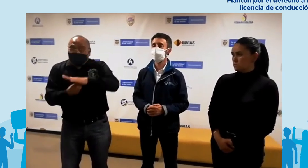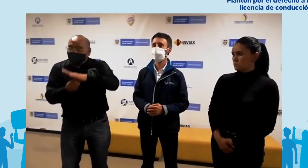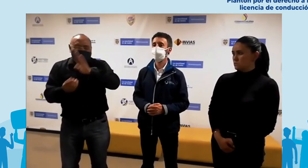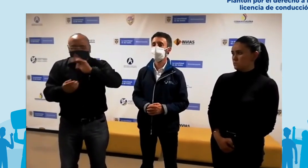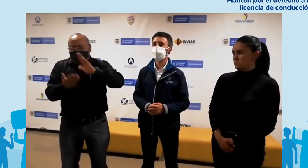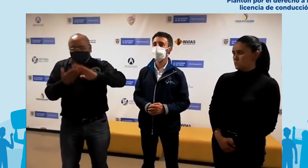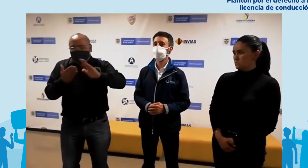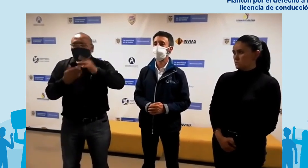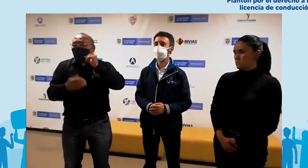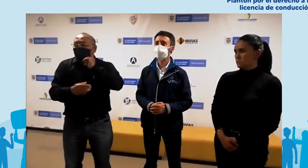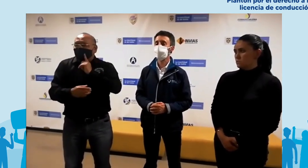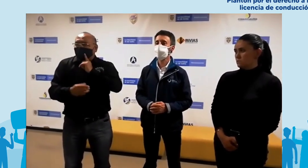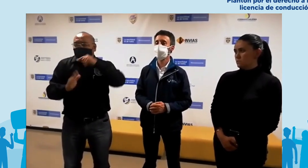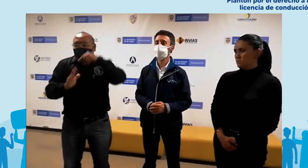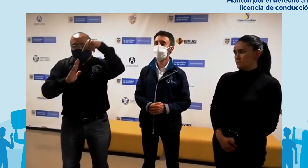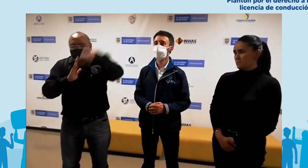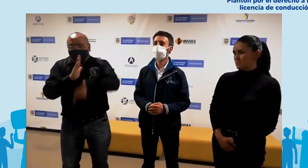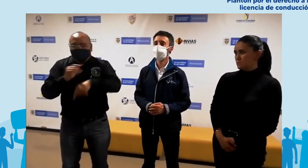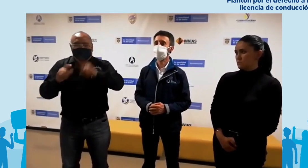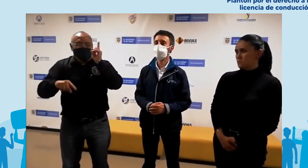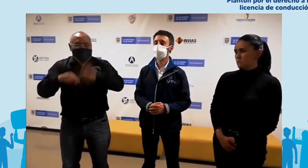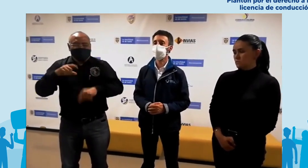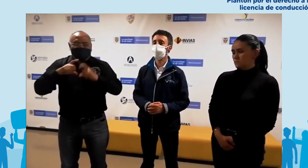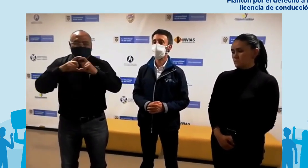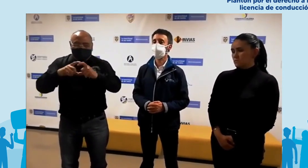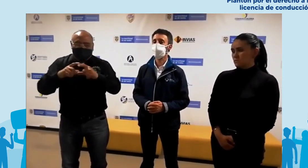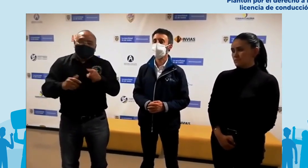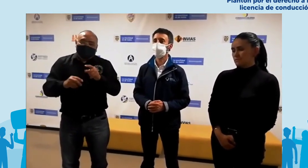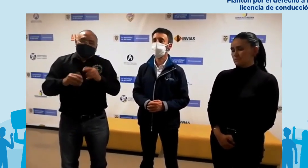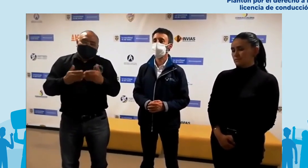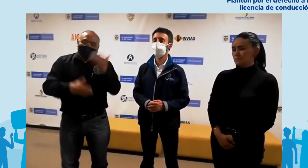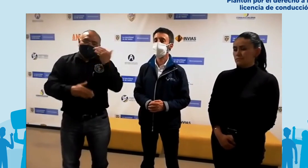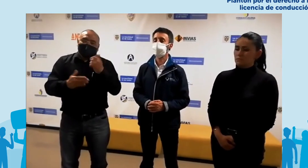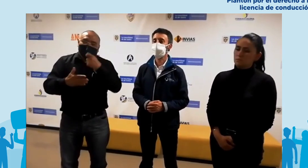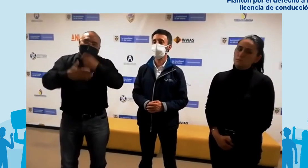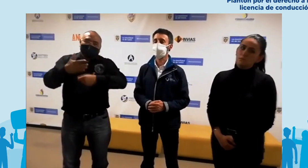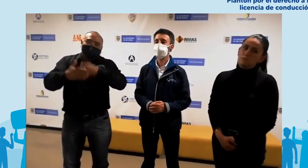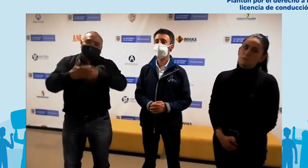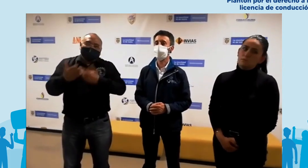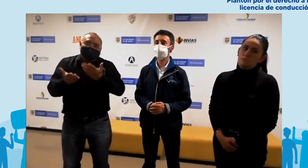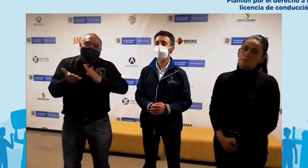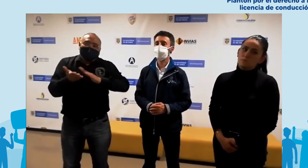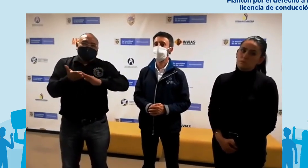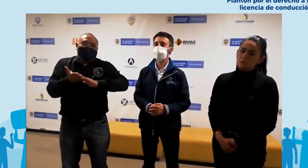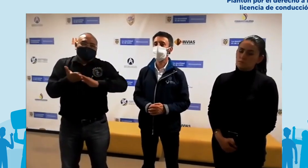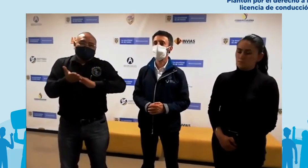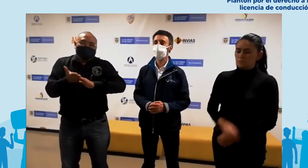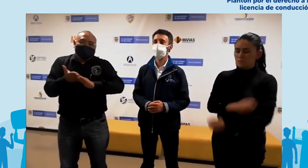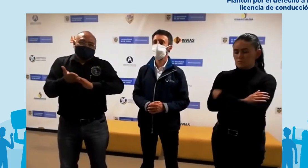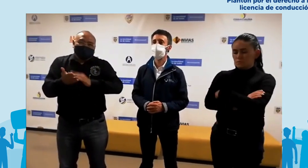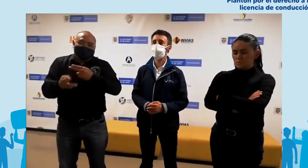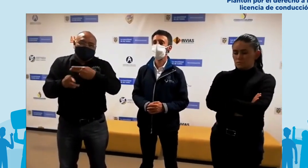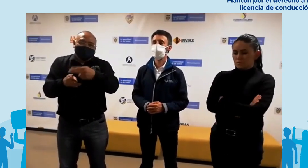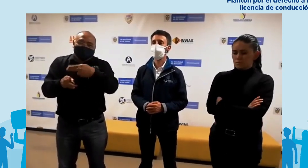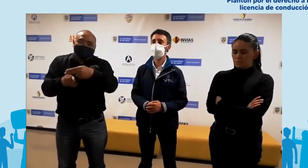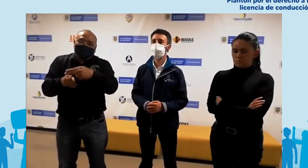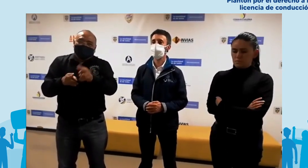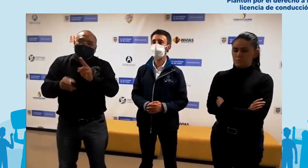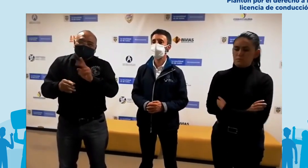anexo de uno de los requerimientos que se tiene para este examen entonces necesitamos queremos